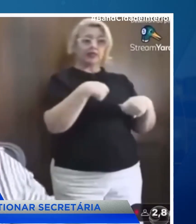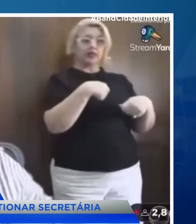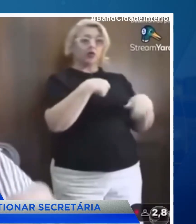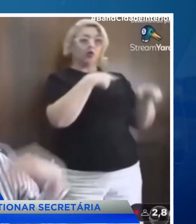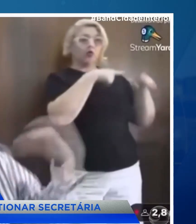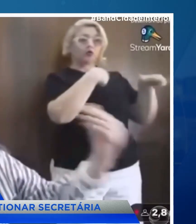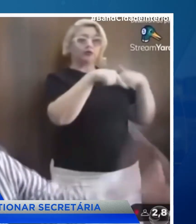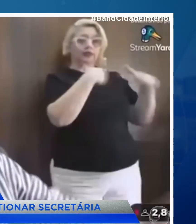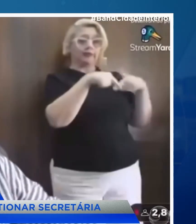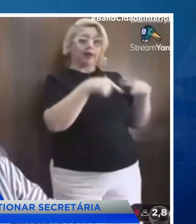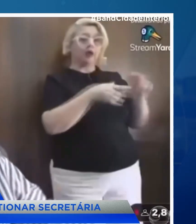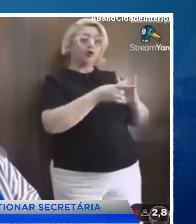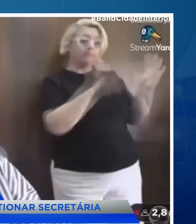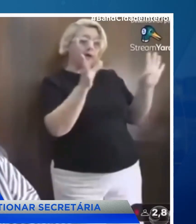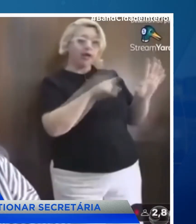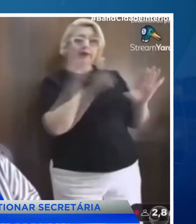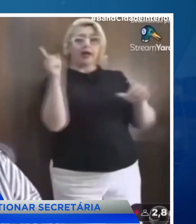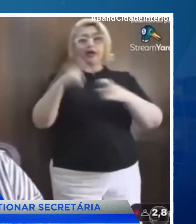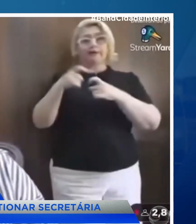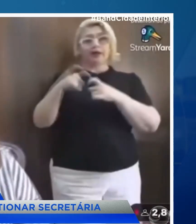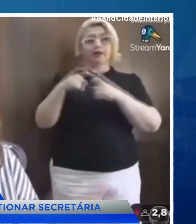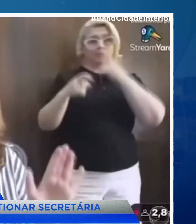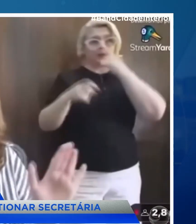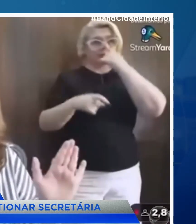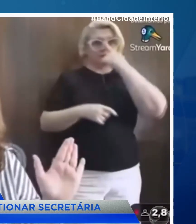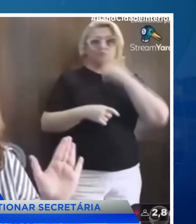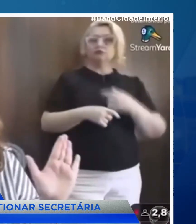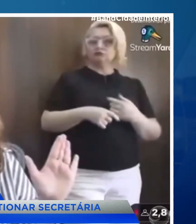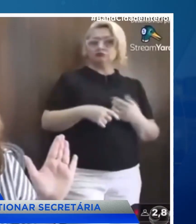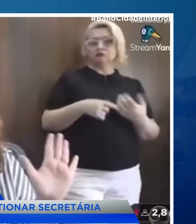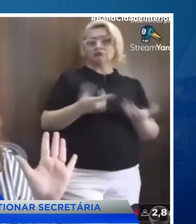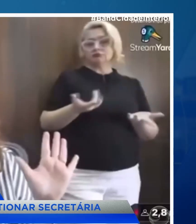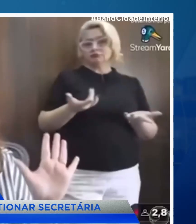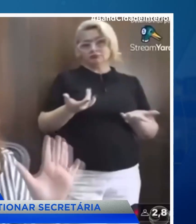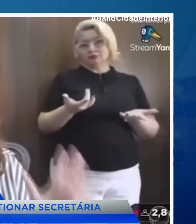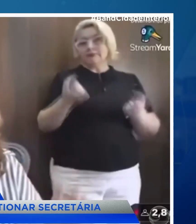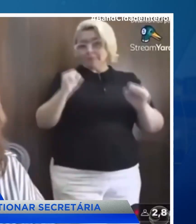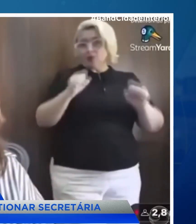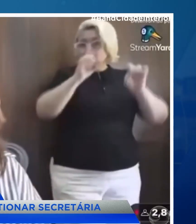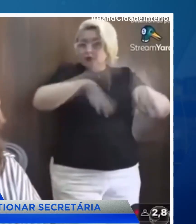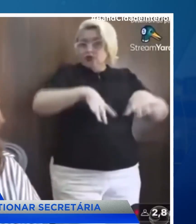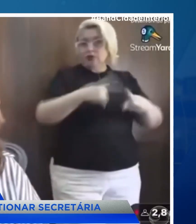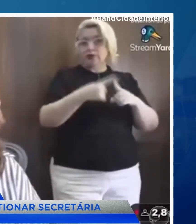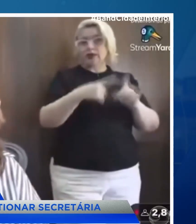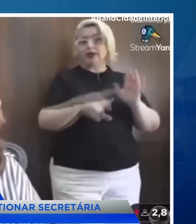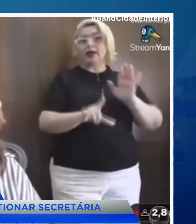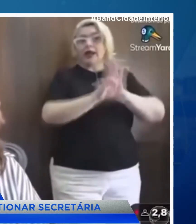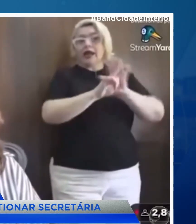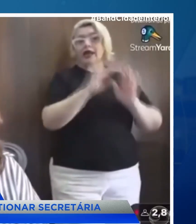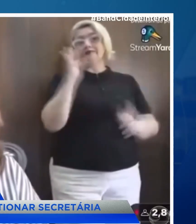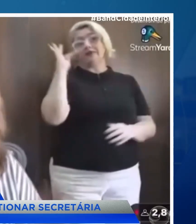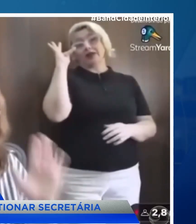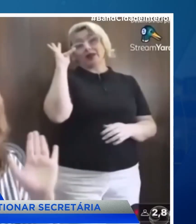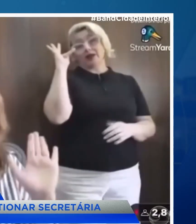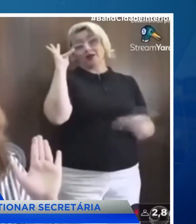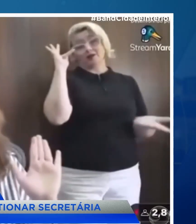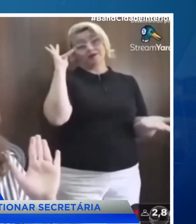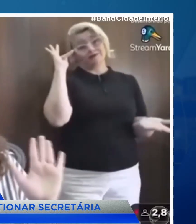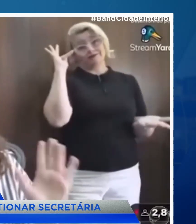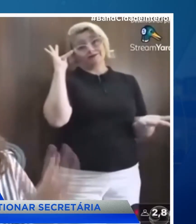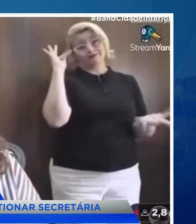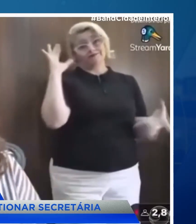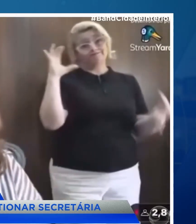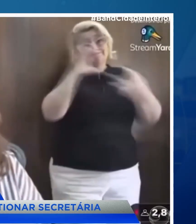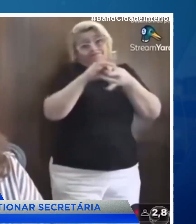solicitação do Ministério Público e gerou uma força-tarefa conjunta entre as áreas de administração pública para revisar todos os contratos